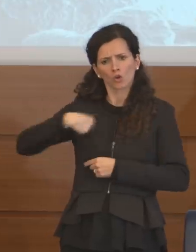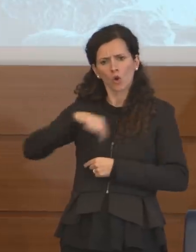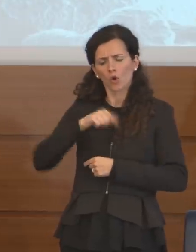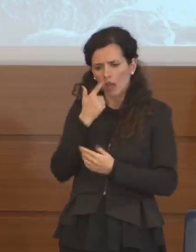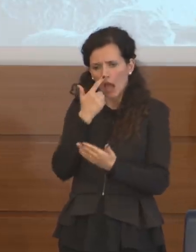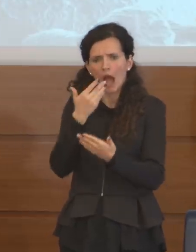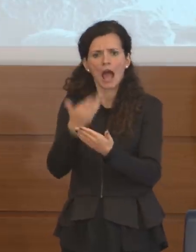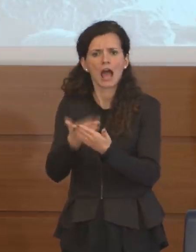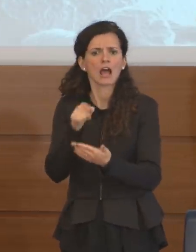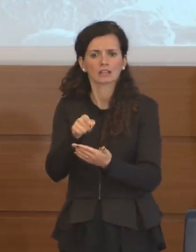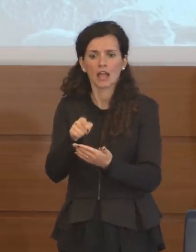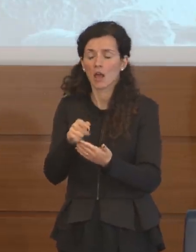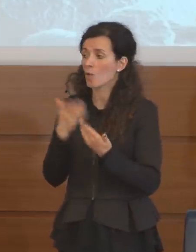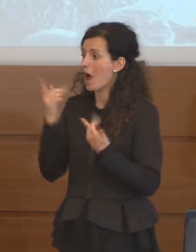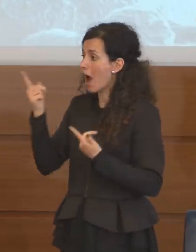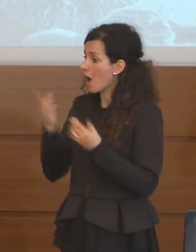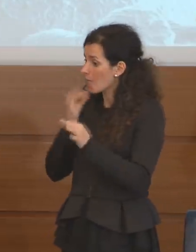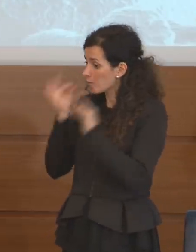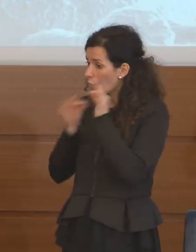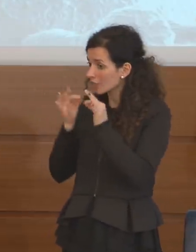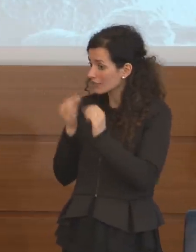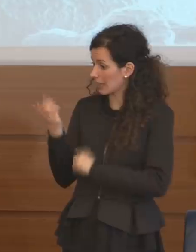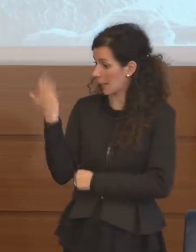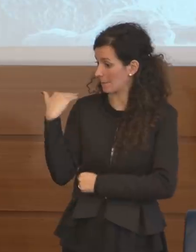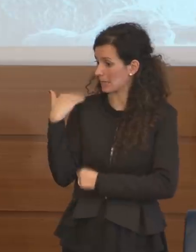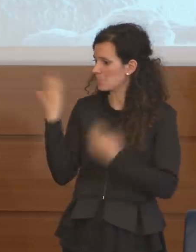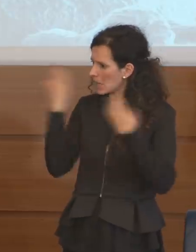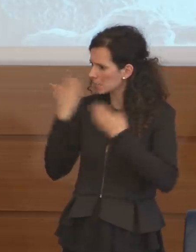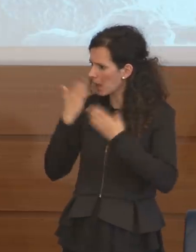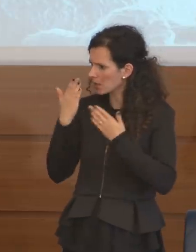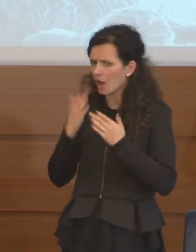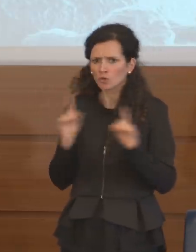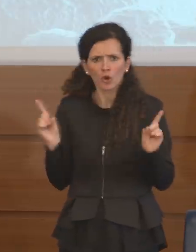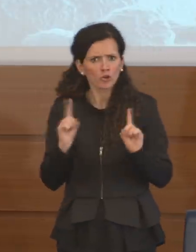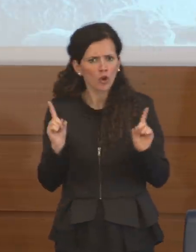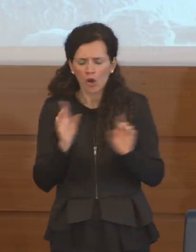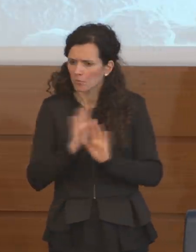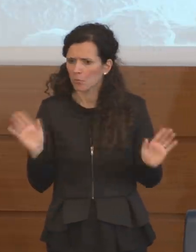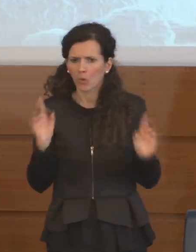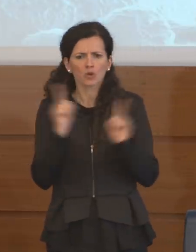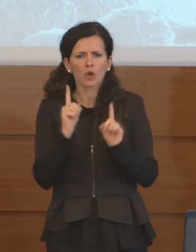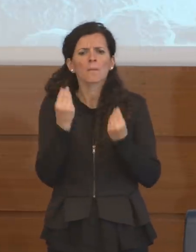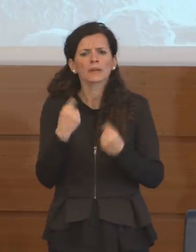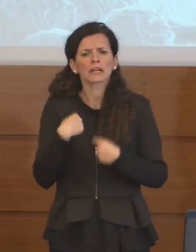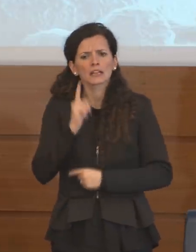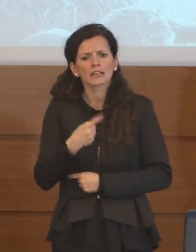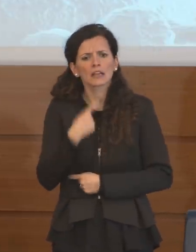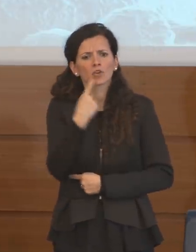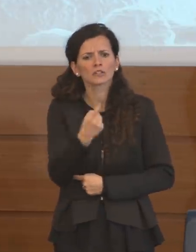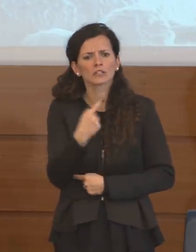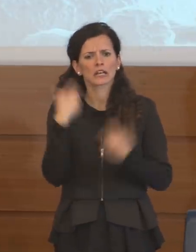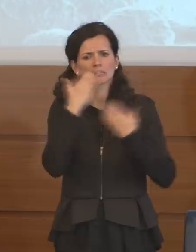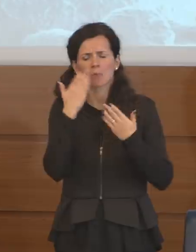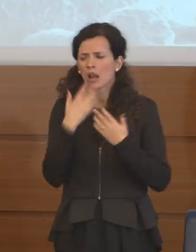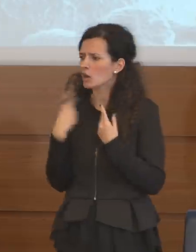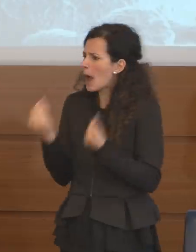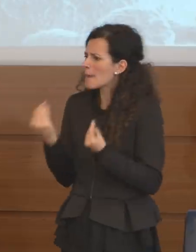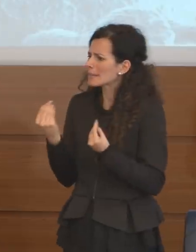a quelle che sono le norme dell'organizzazione. sbagliato prima? Assolutamente no, perché mi vuole far dire che avevamo sbagliato.